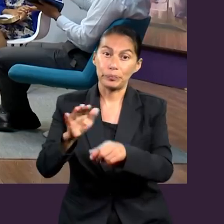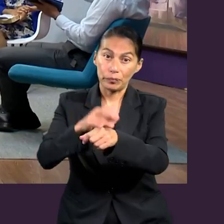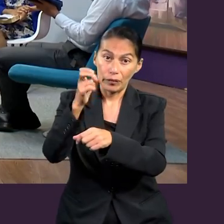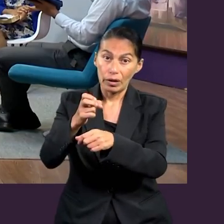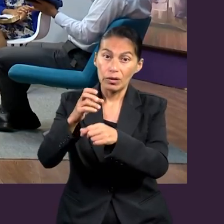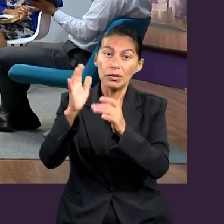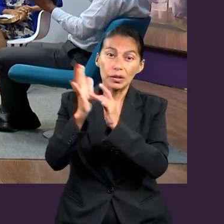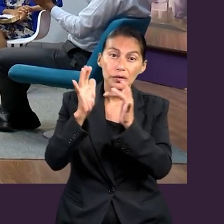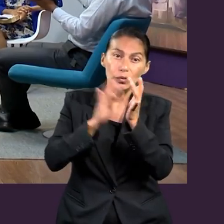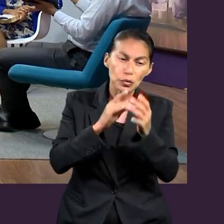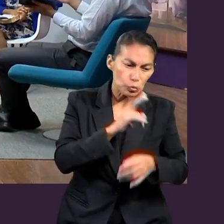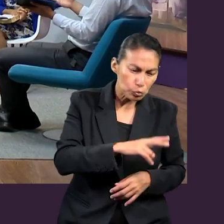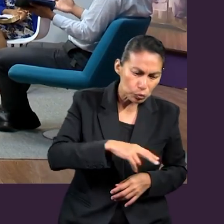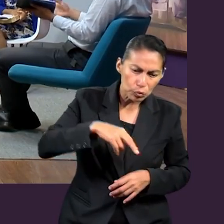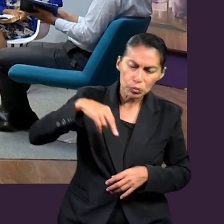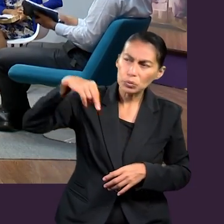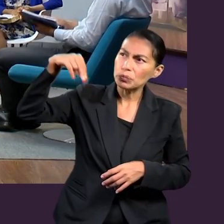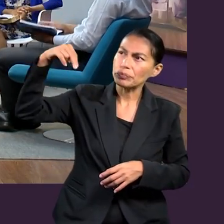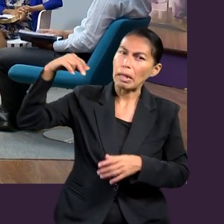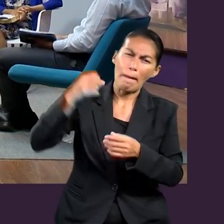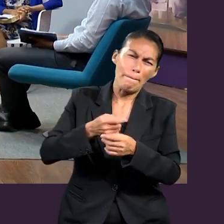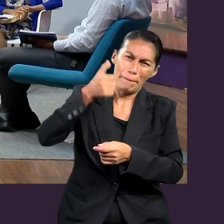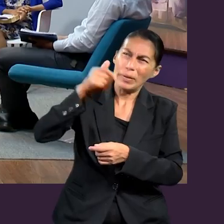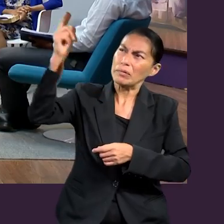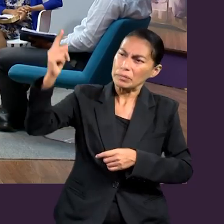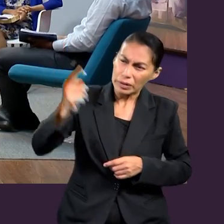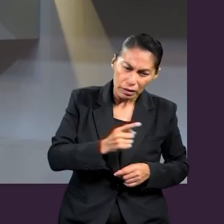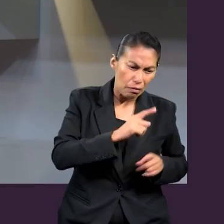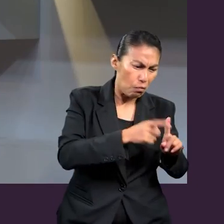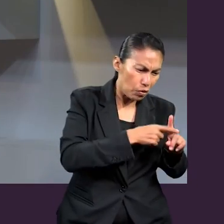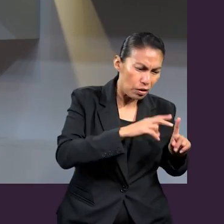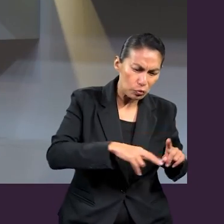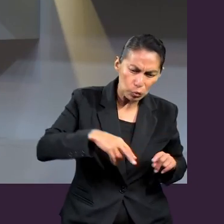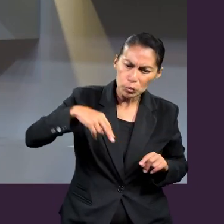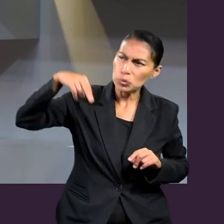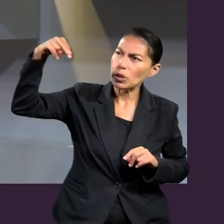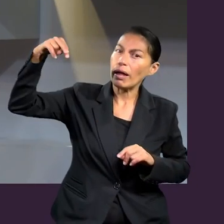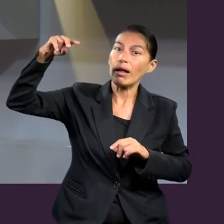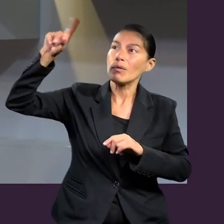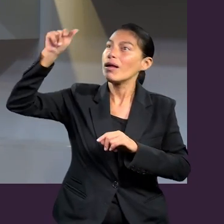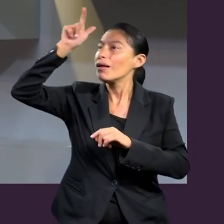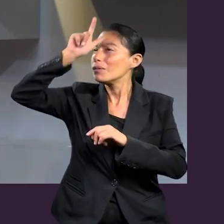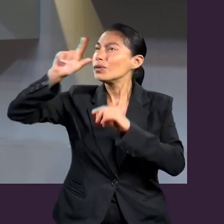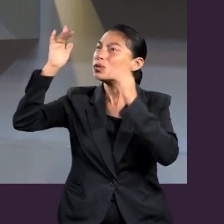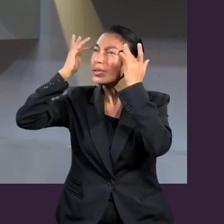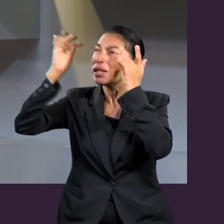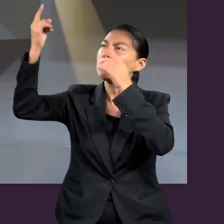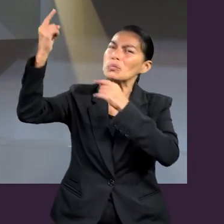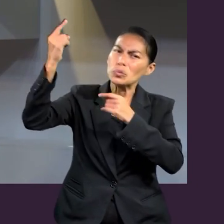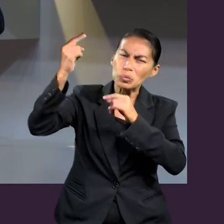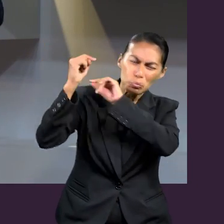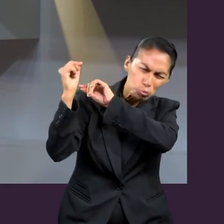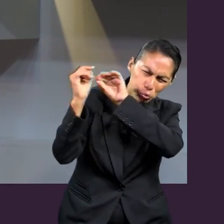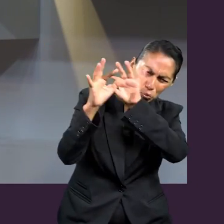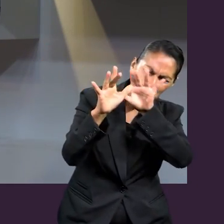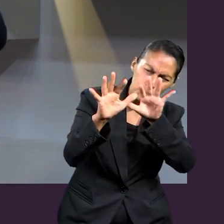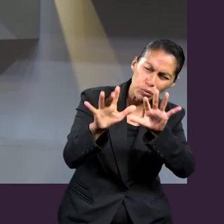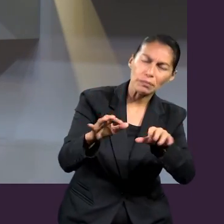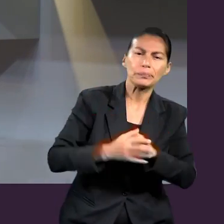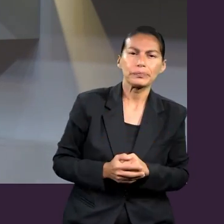y asciende y entonces el Espíritu Santo nos acompaña. Gracias, muy bien. O sea, el apóstol menciona que ascendió a los cielos y dio dones